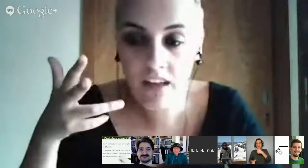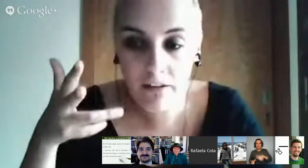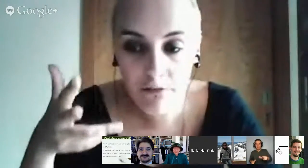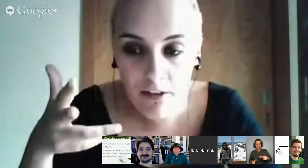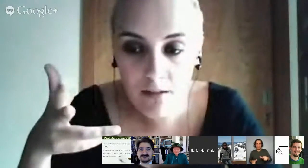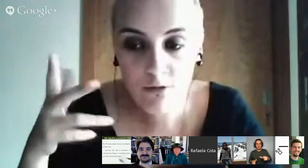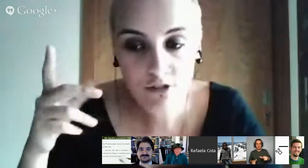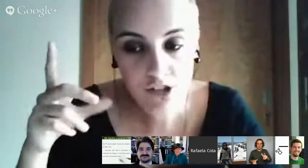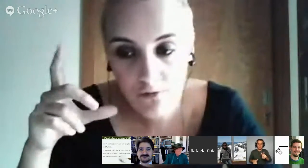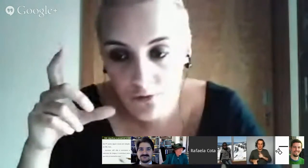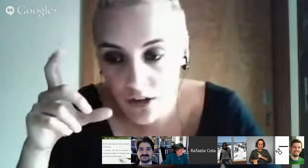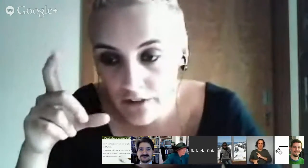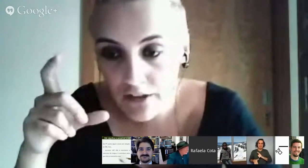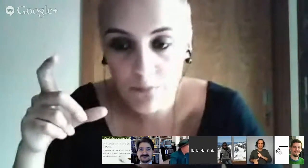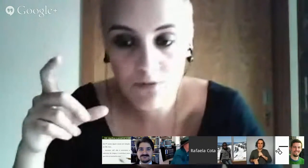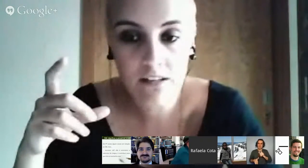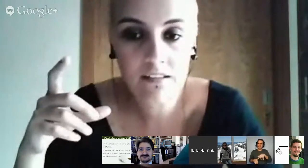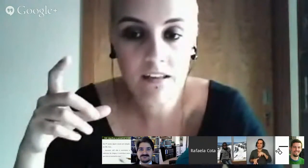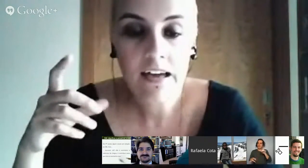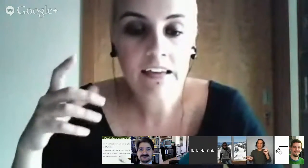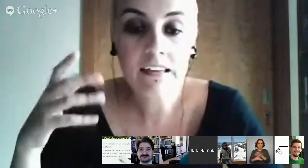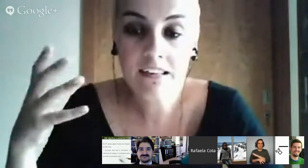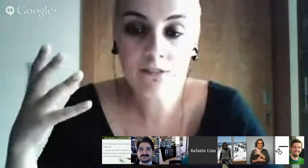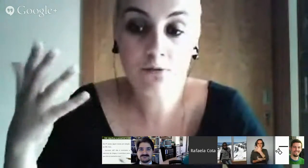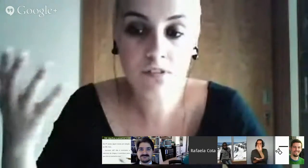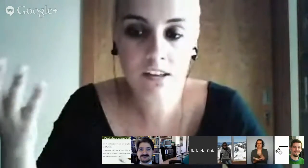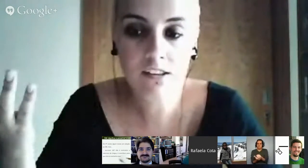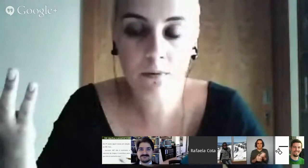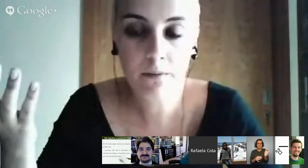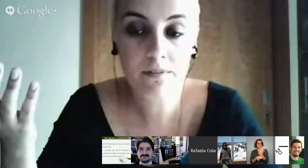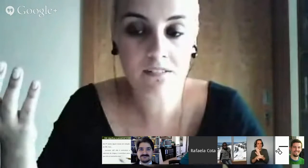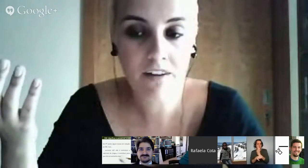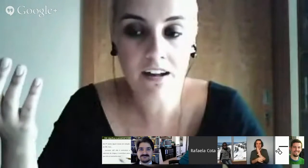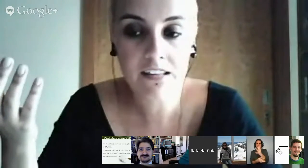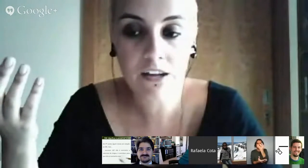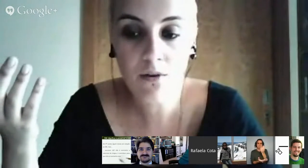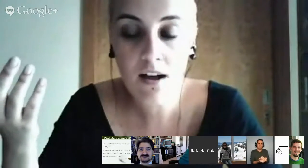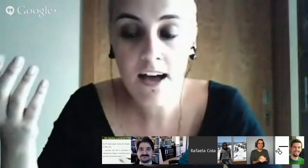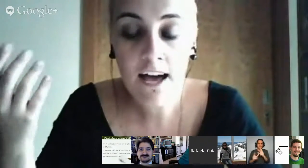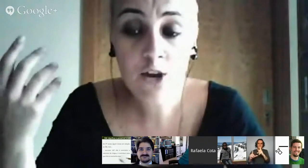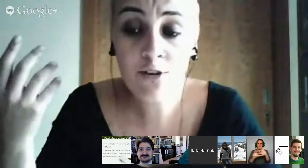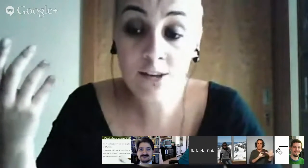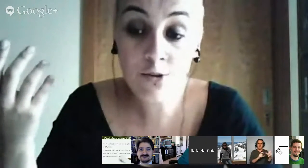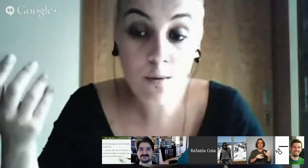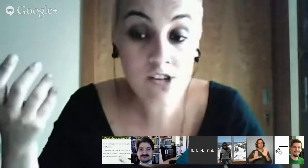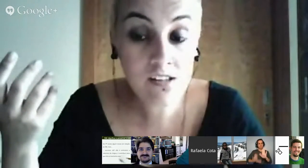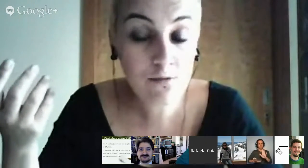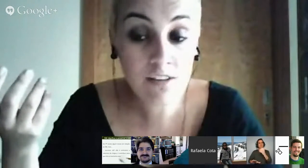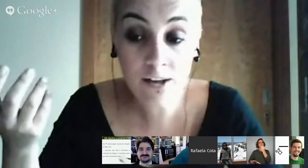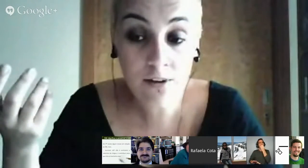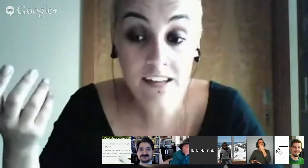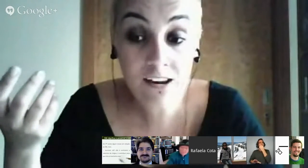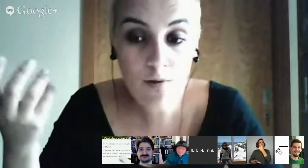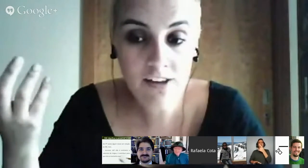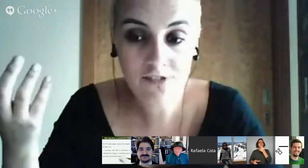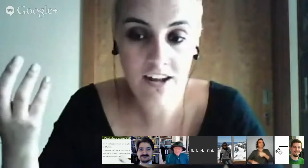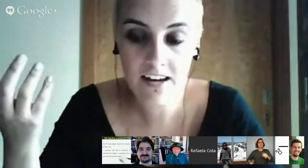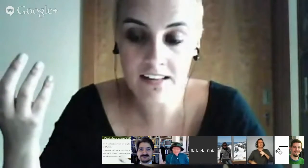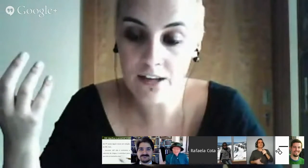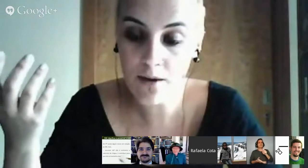em filme o registro fotográfico e portanto que isso é suficiente para preservar a língua no entanto o objetivo do signwriting não é estragar a língua